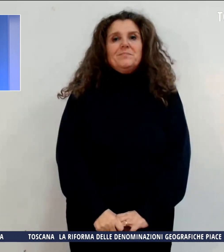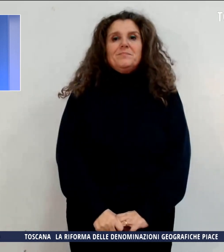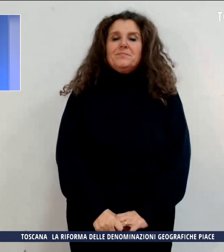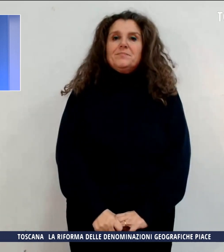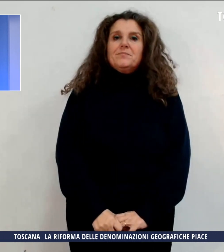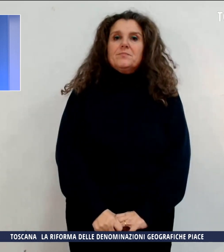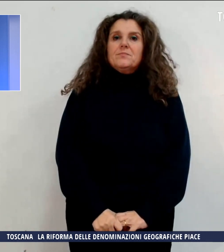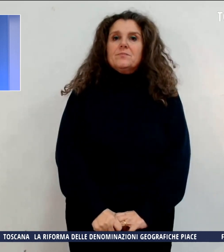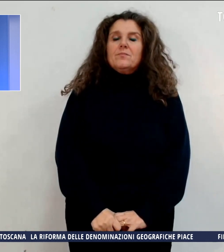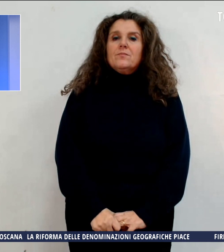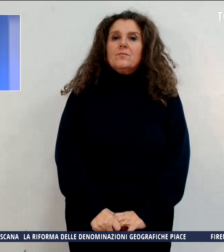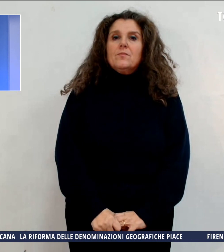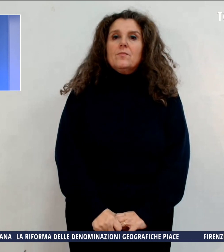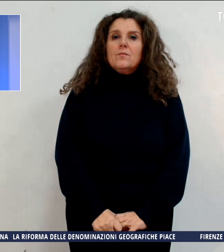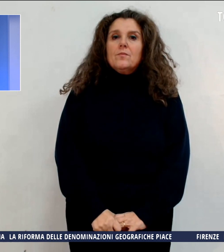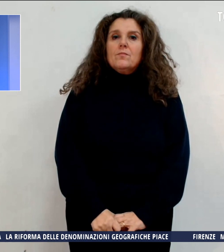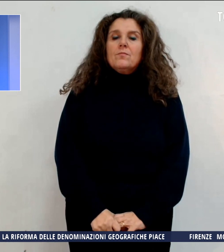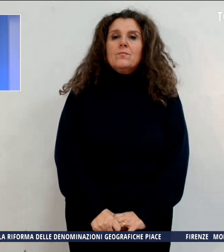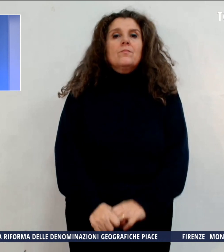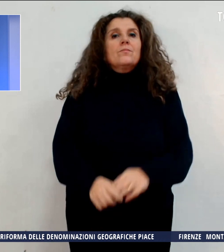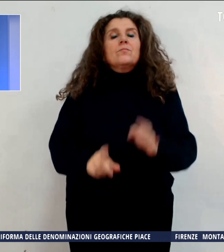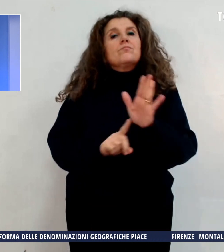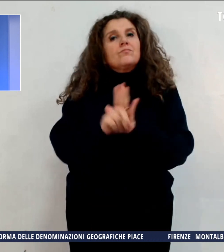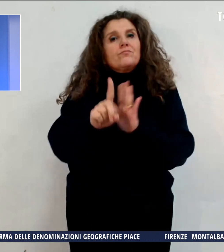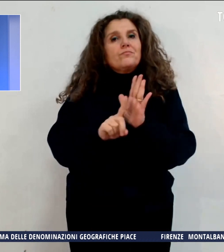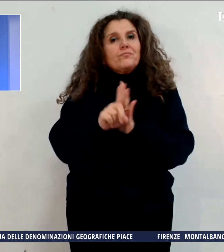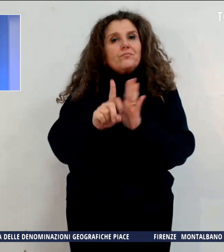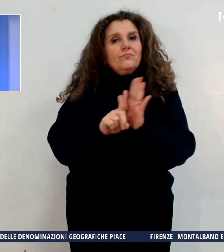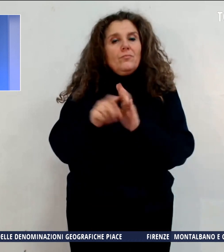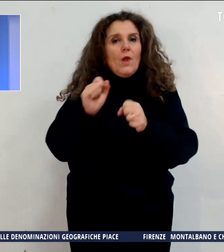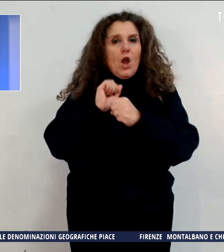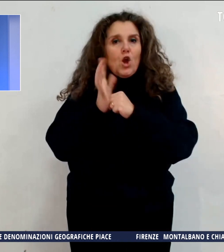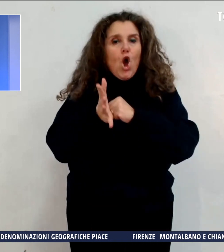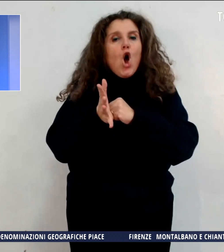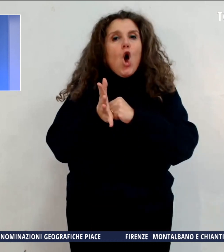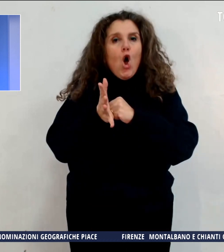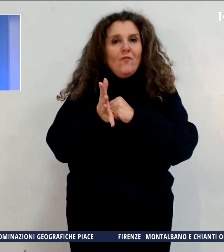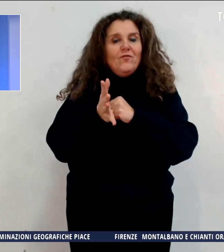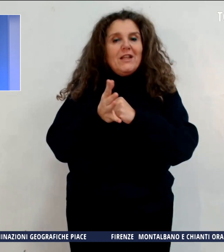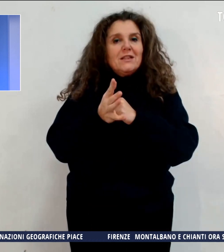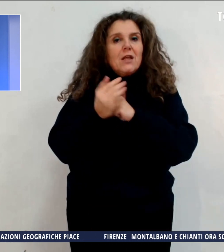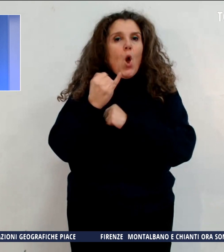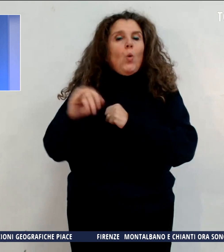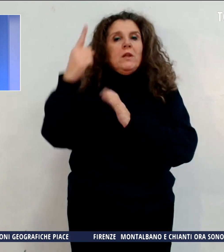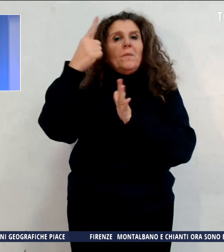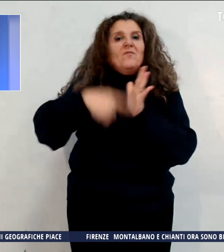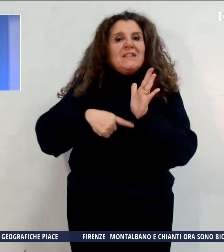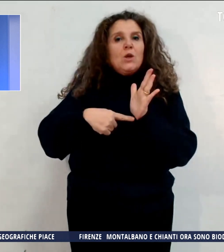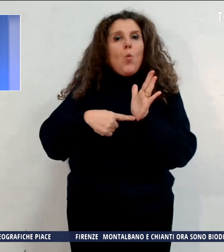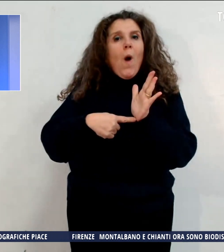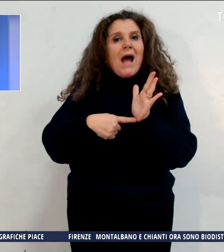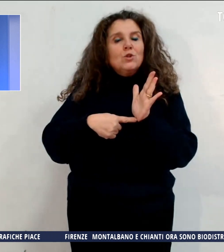Siamo, come di consueto, ai dati del coronavirus nelle ultime 24 ore in